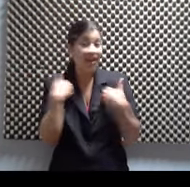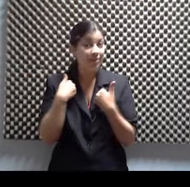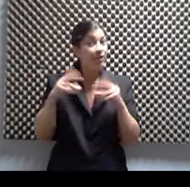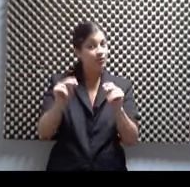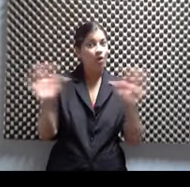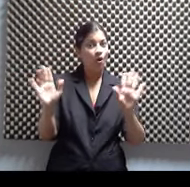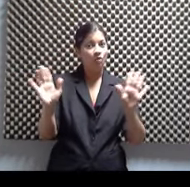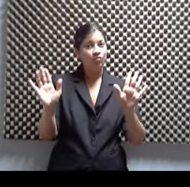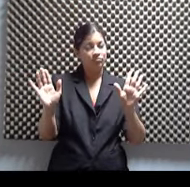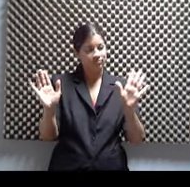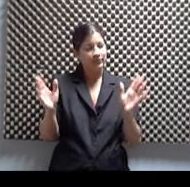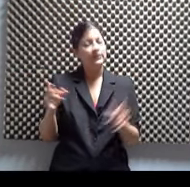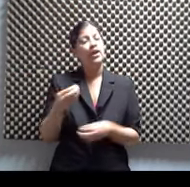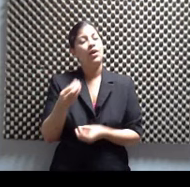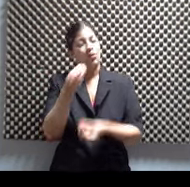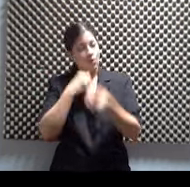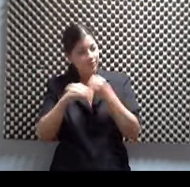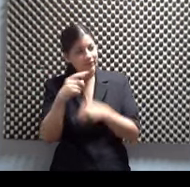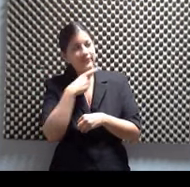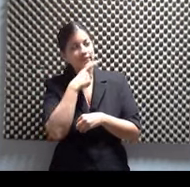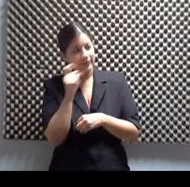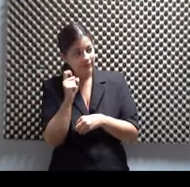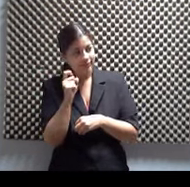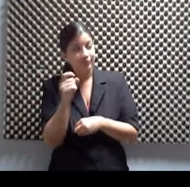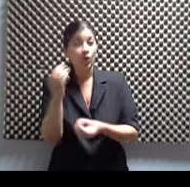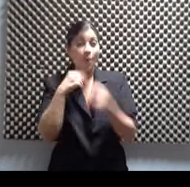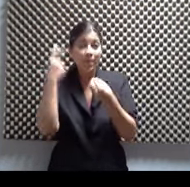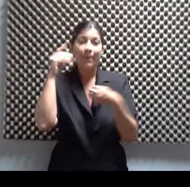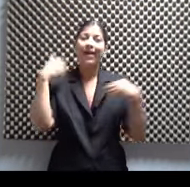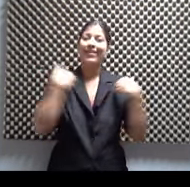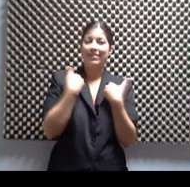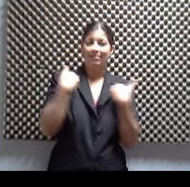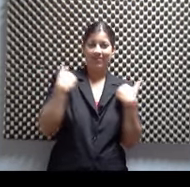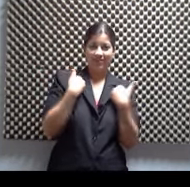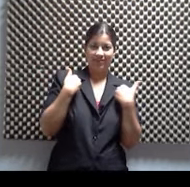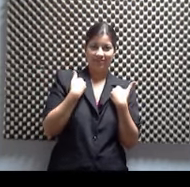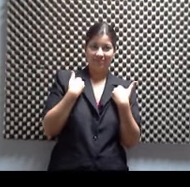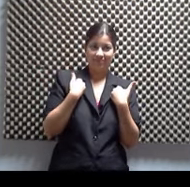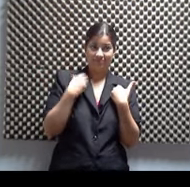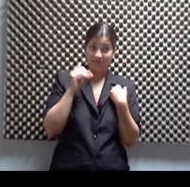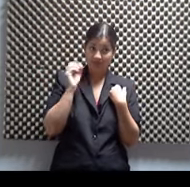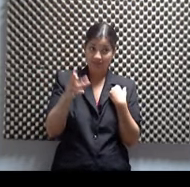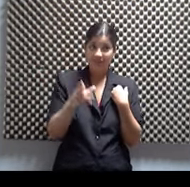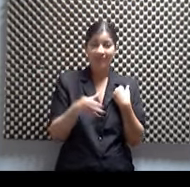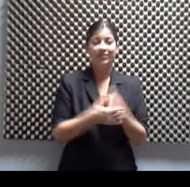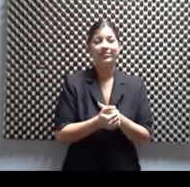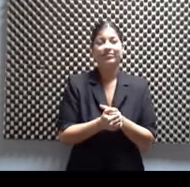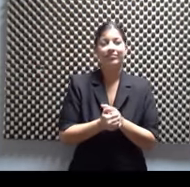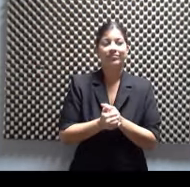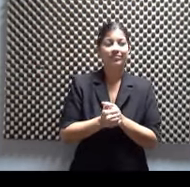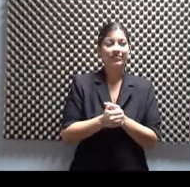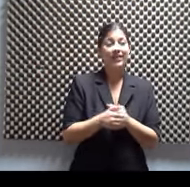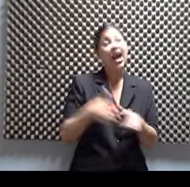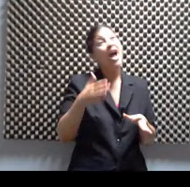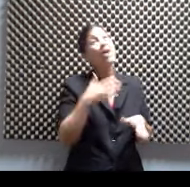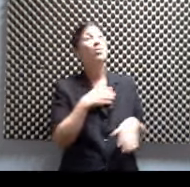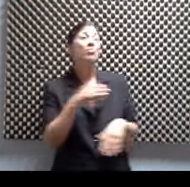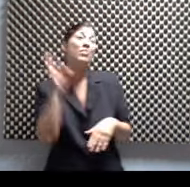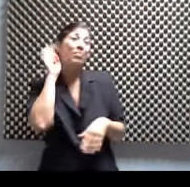comida específicamente para sus mascotas. No es que busque sobras de su casa, cocinada. Y yo, ¿por qué mi pejo come esto? No, por favor.